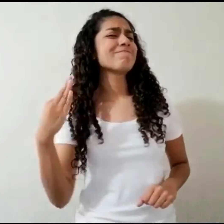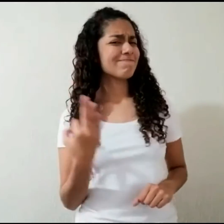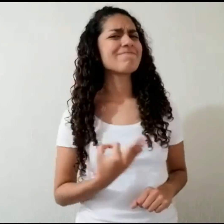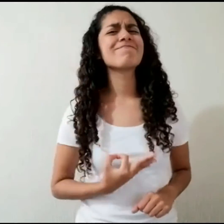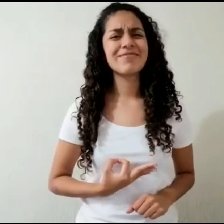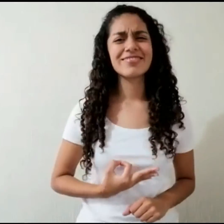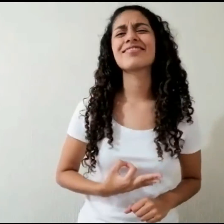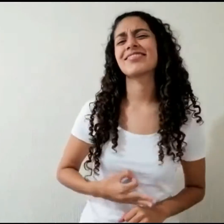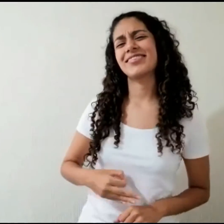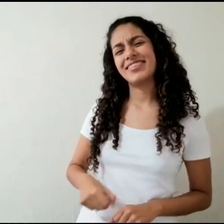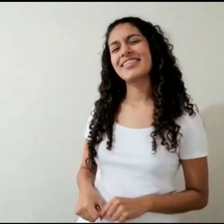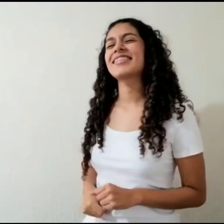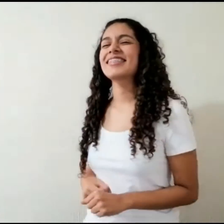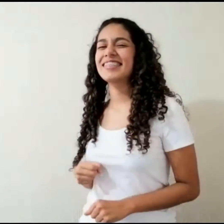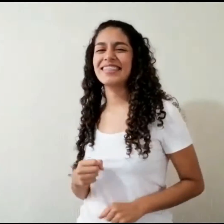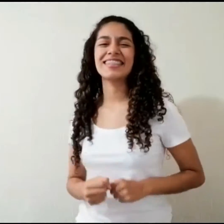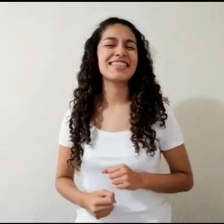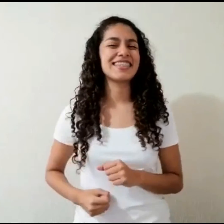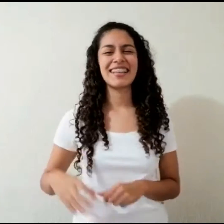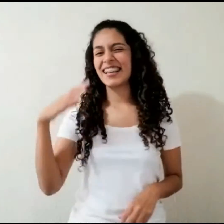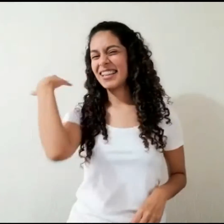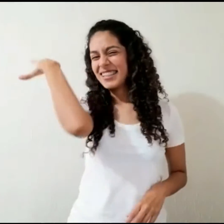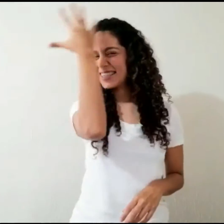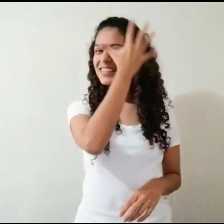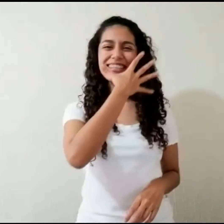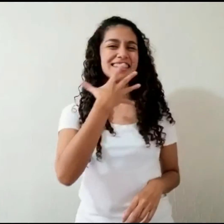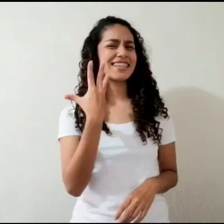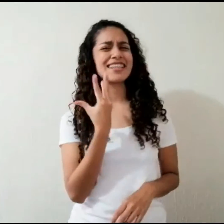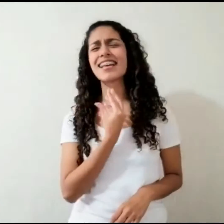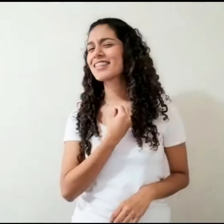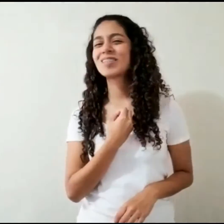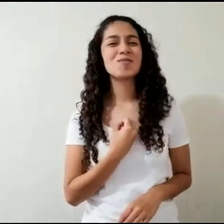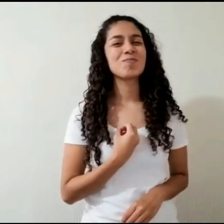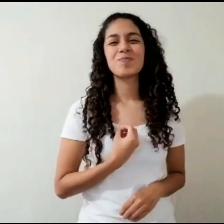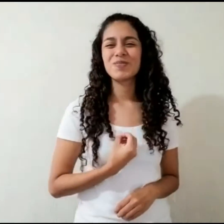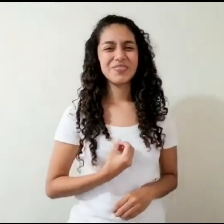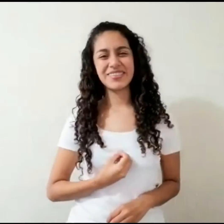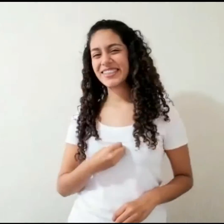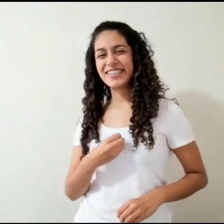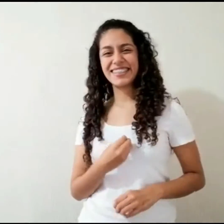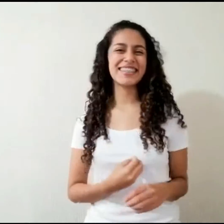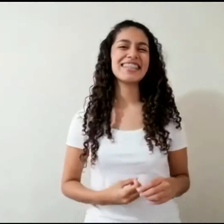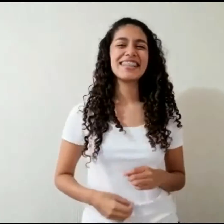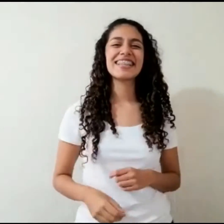ala que chilero Ala, ala que bonito